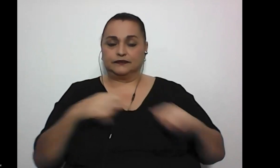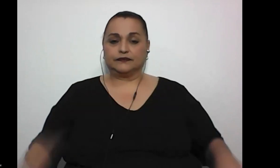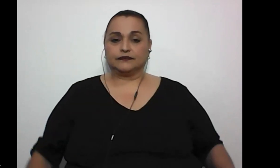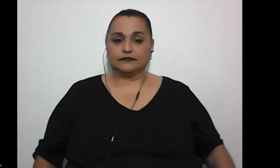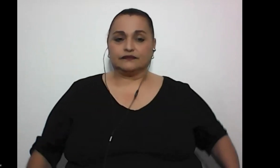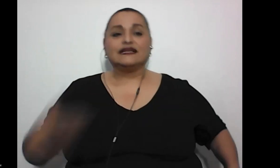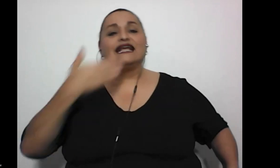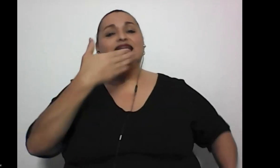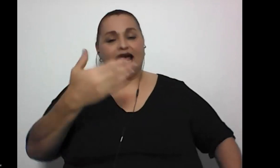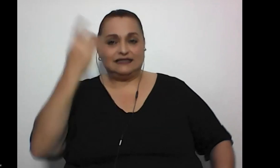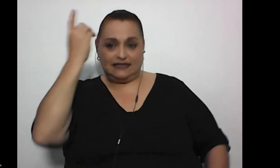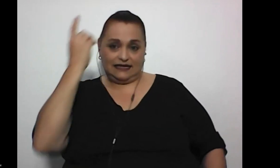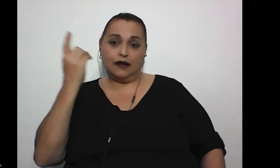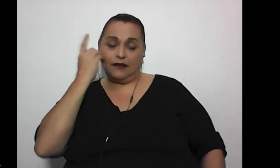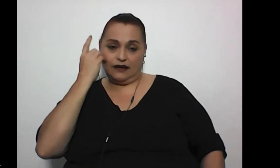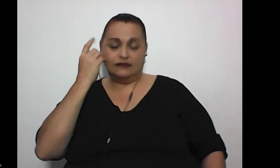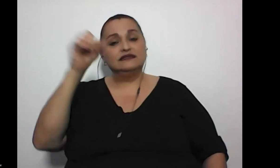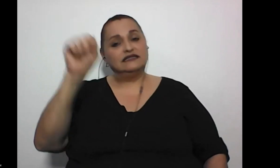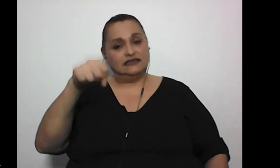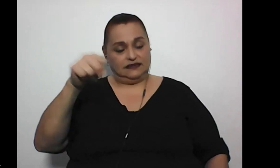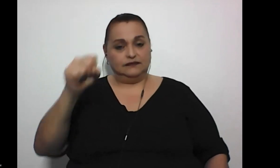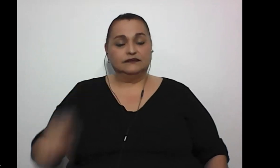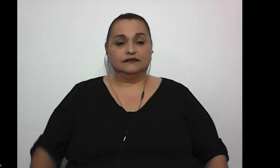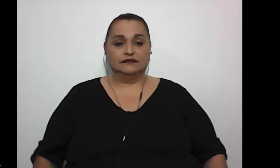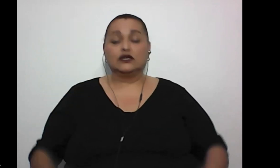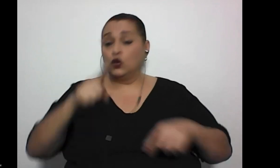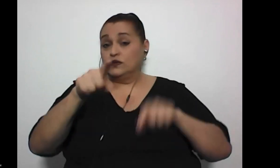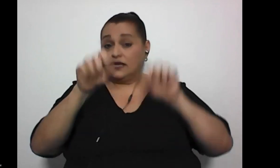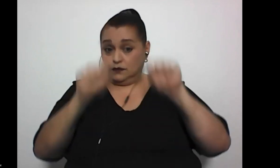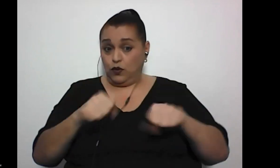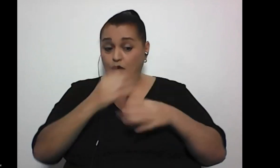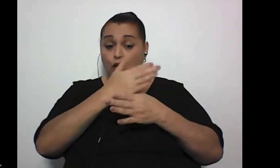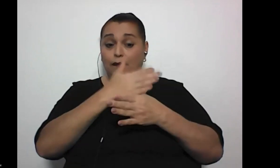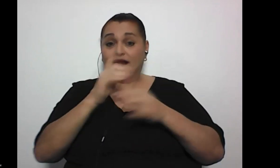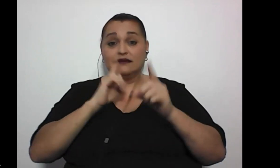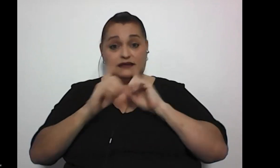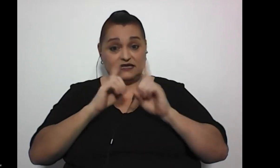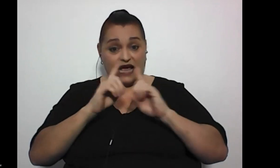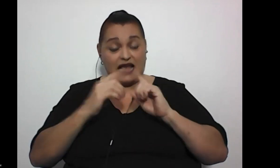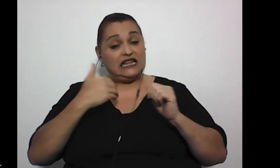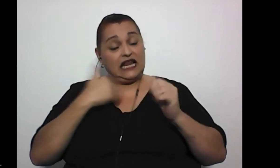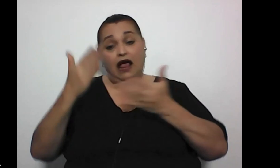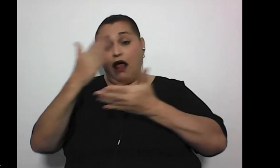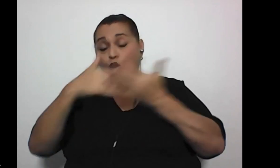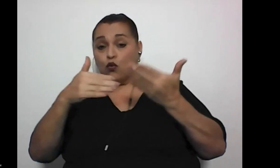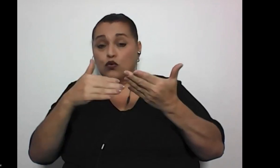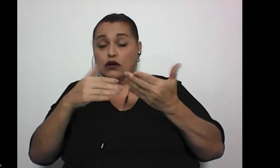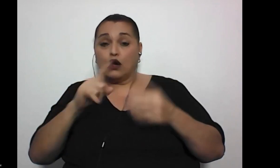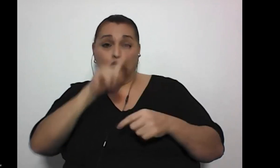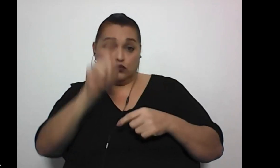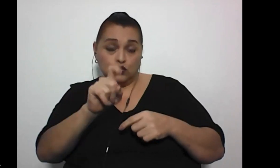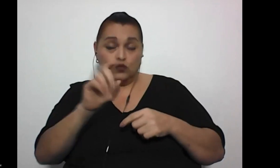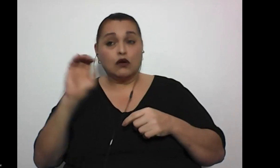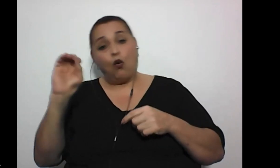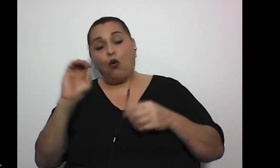gracias Damaris si nos pueden compartir en el chat si tienen alguna consulta